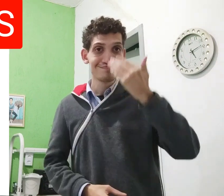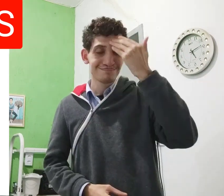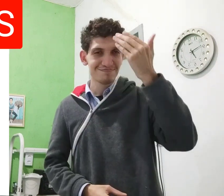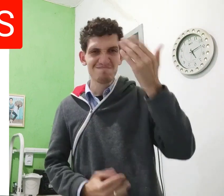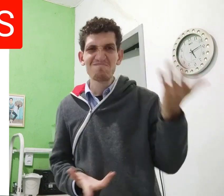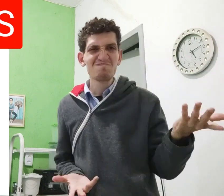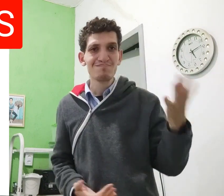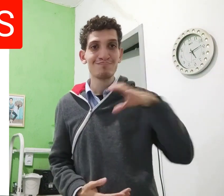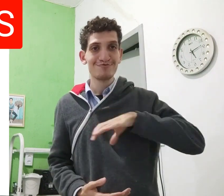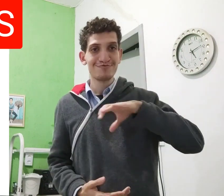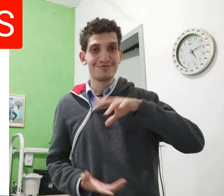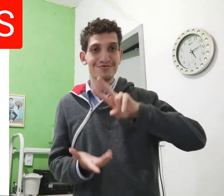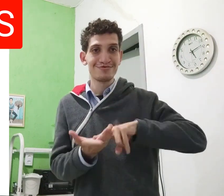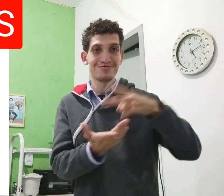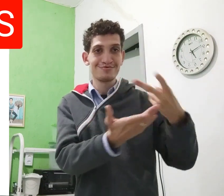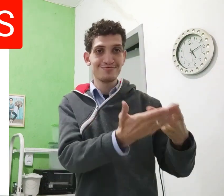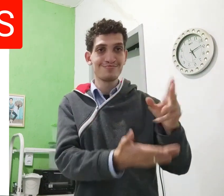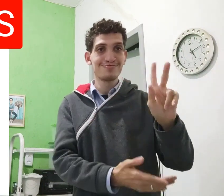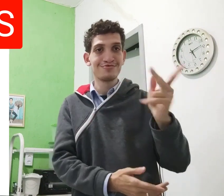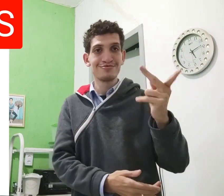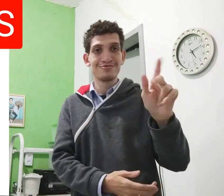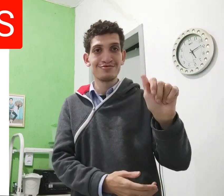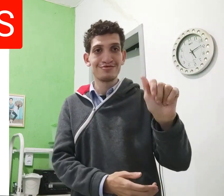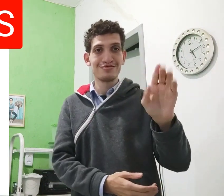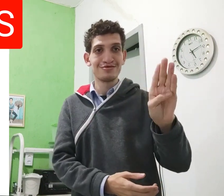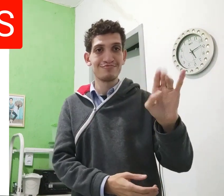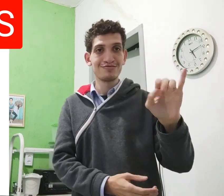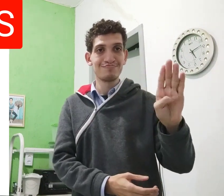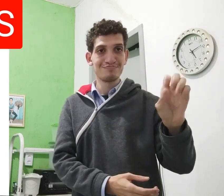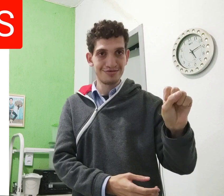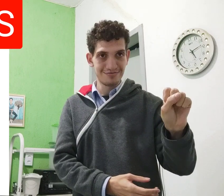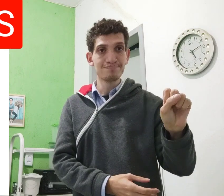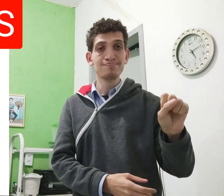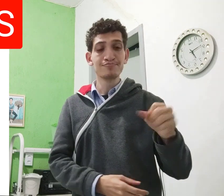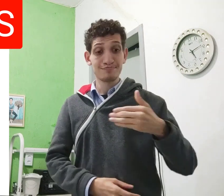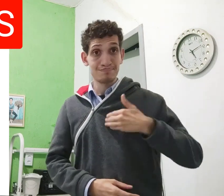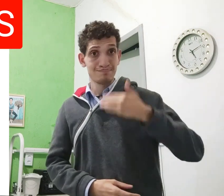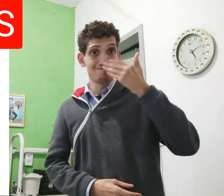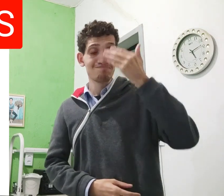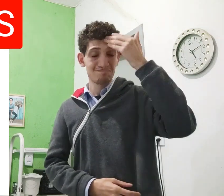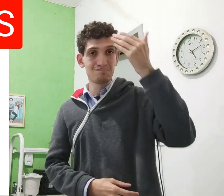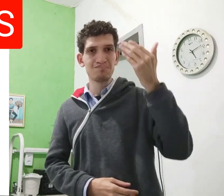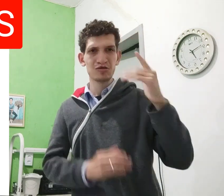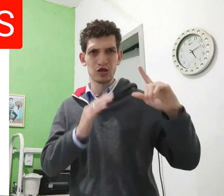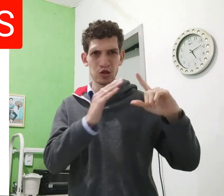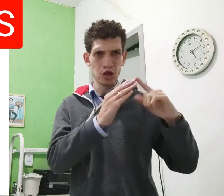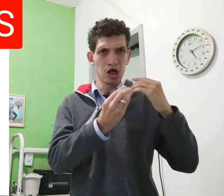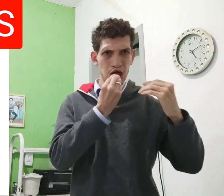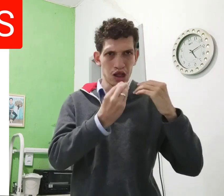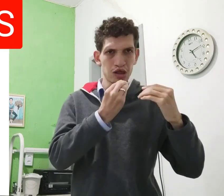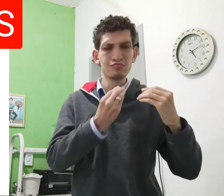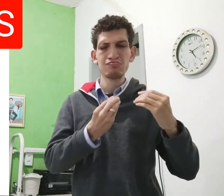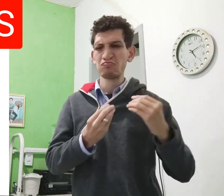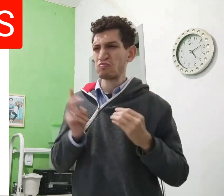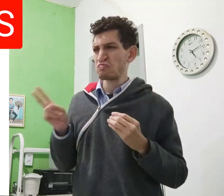Mas isso daqui é pra I, então lá tem uma loja e lanche, assim, o português, a tradução é